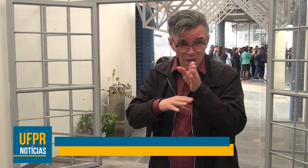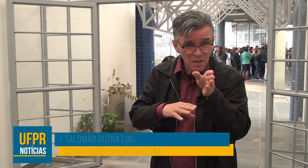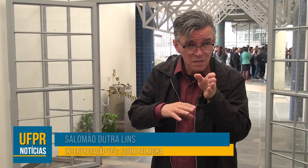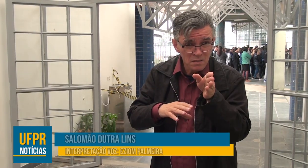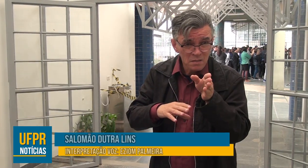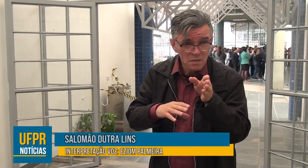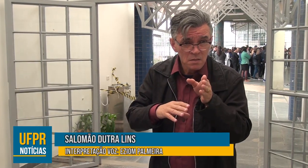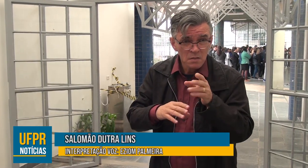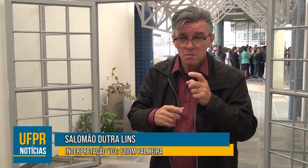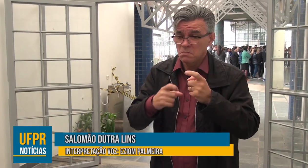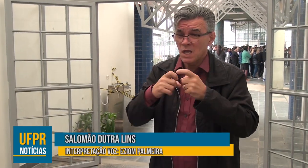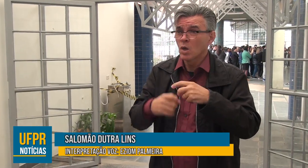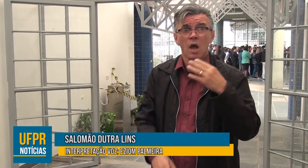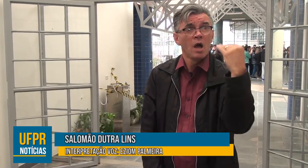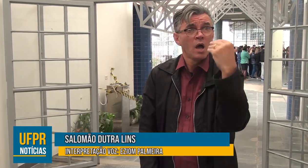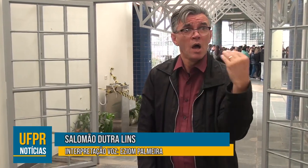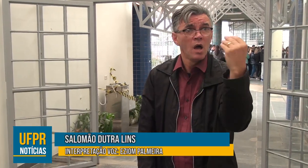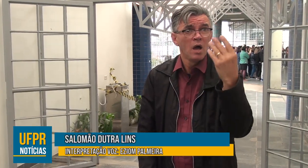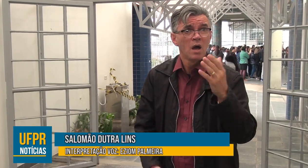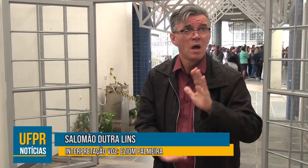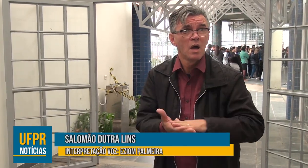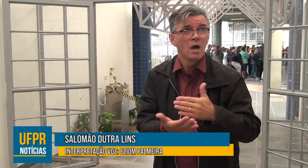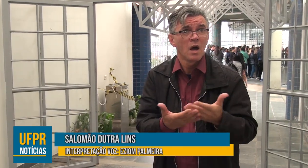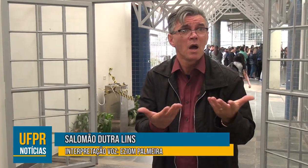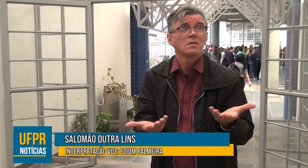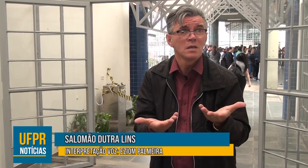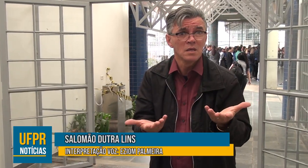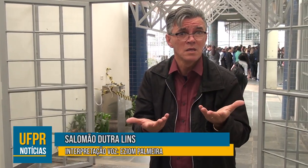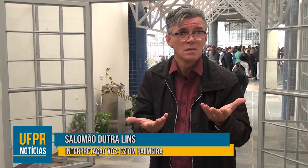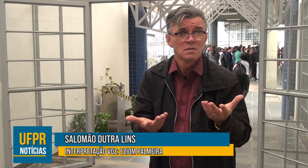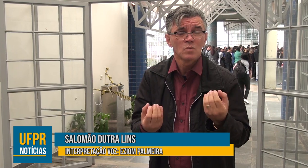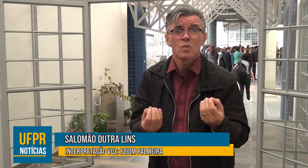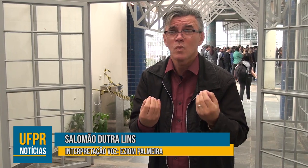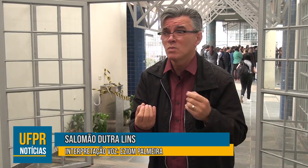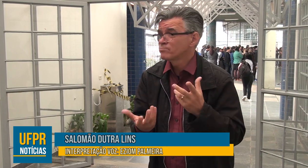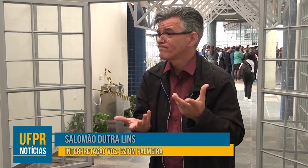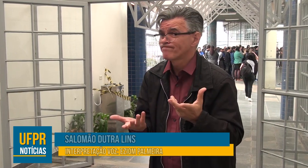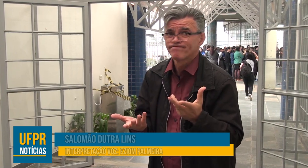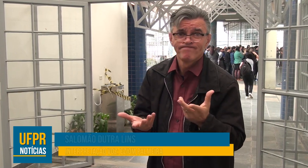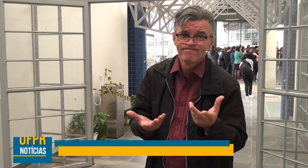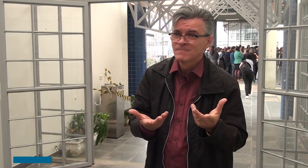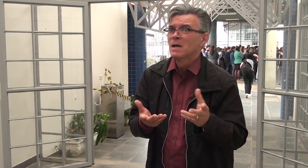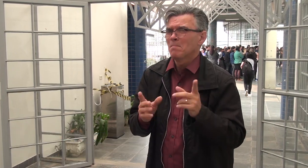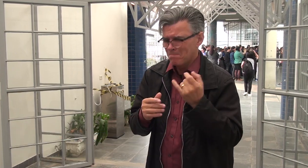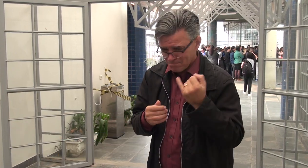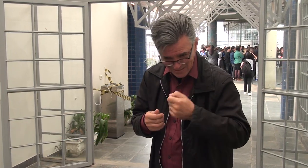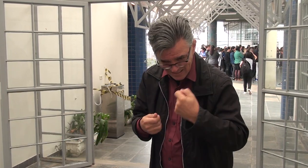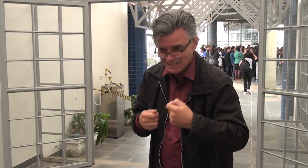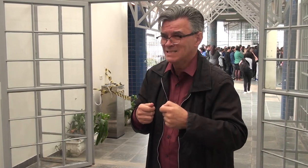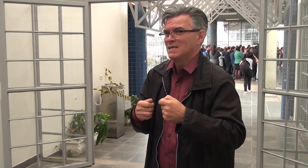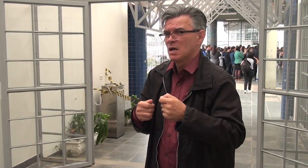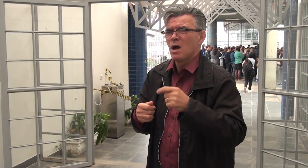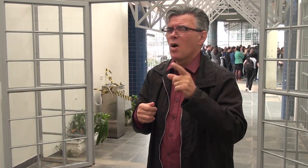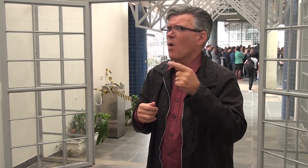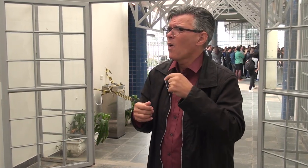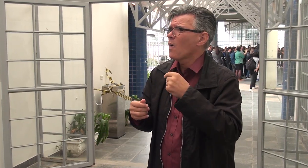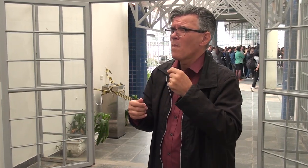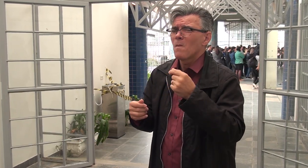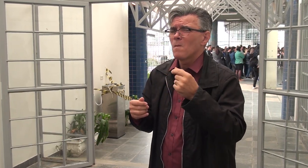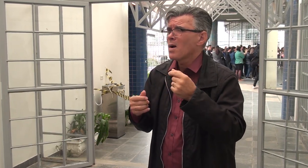tem que ter um atendimento médico, o médico fica oralizando e não entendo o intérprete, a fica como? A gente realmente precisa entender, né? A gente